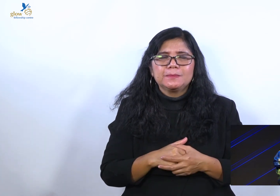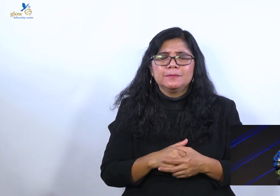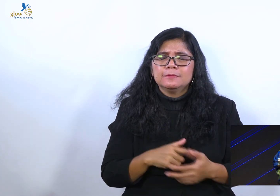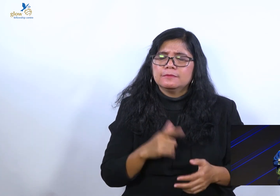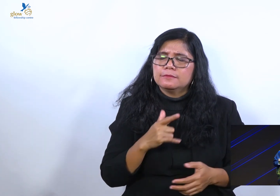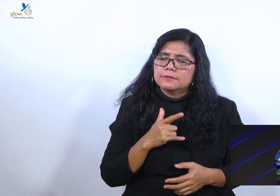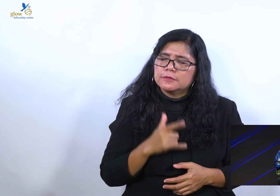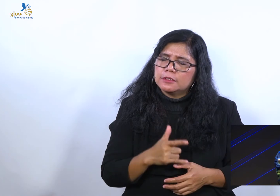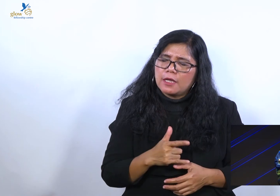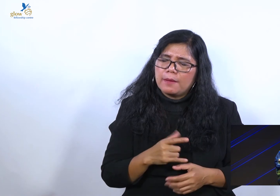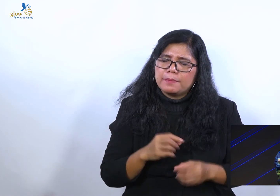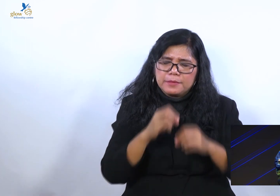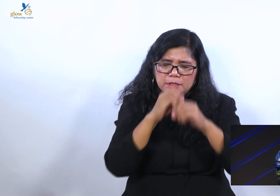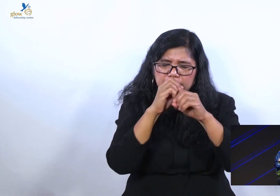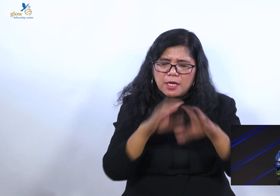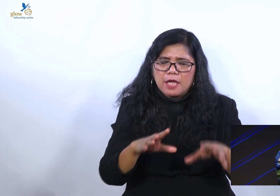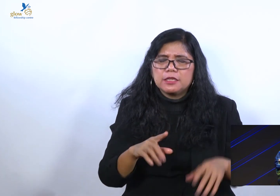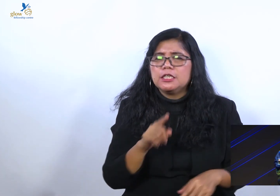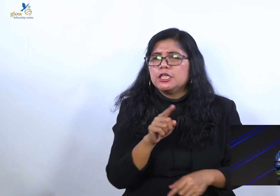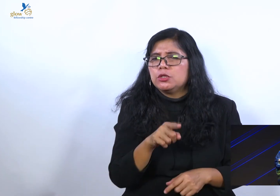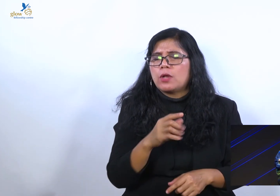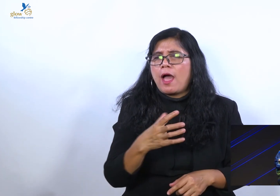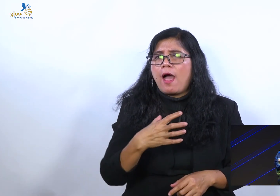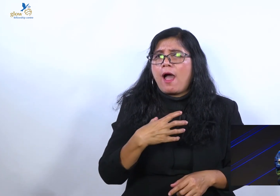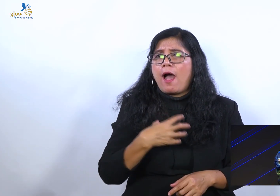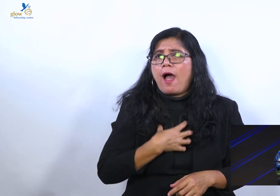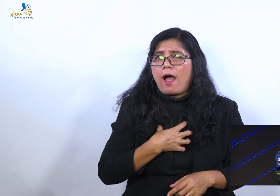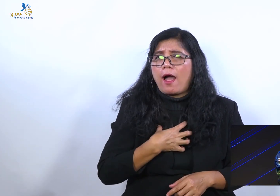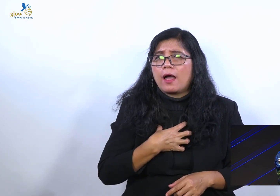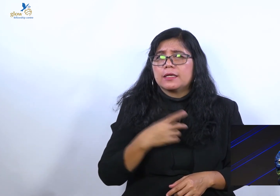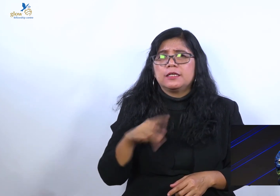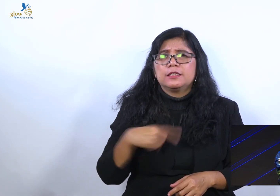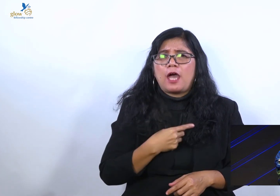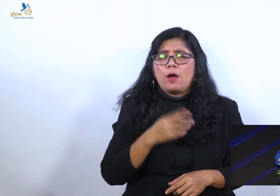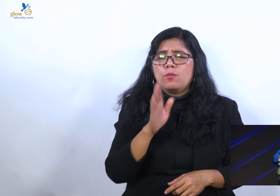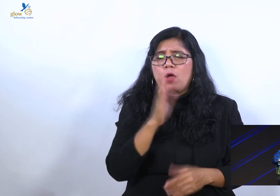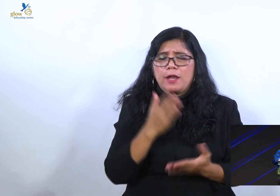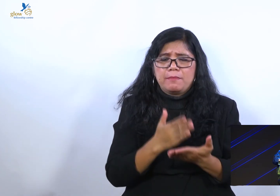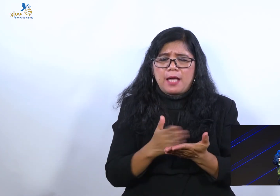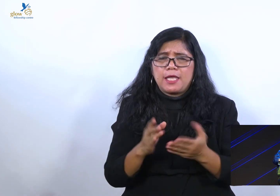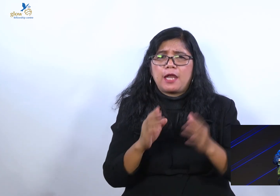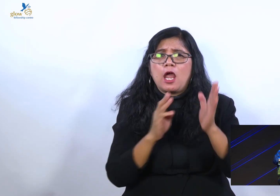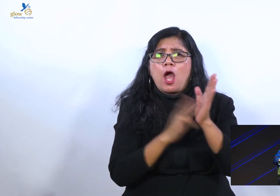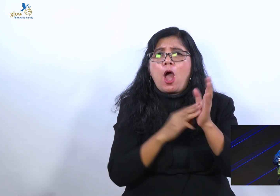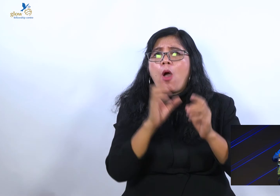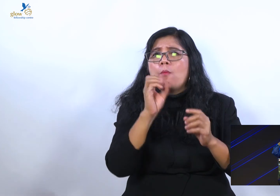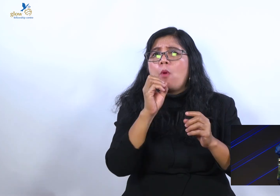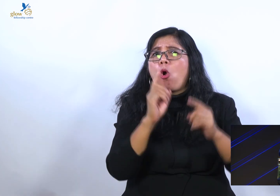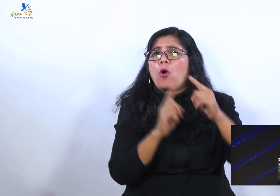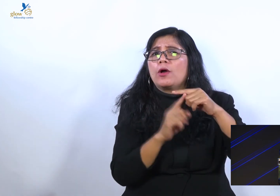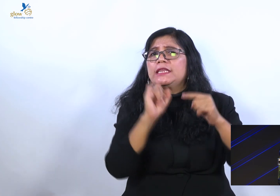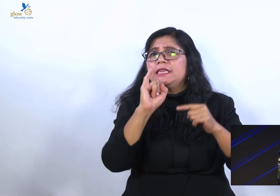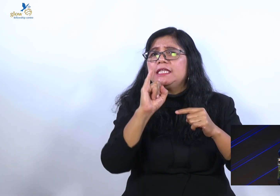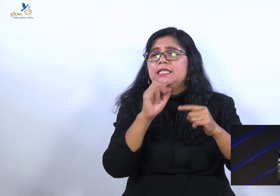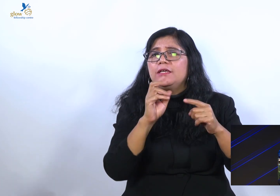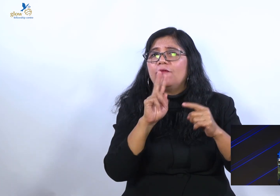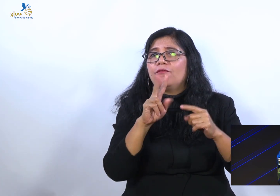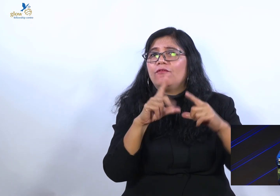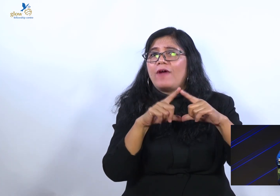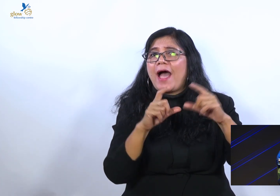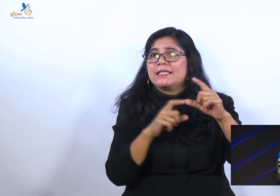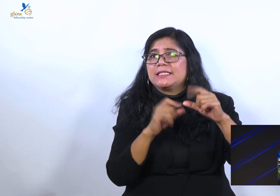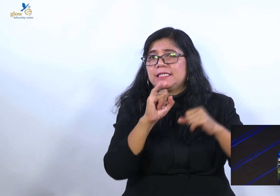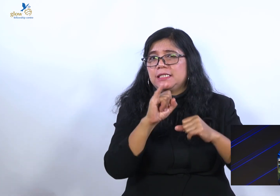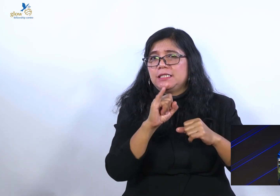Tetapi diberkati itu hak kita. Bukan bagian dari motivasi. Kalau berkat menjadi bagian dari motivasi itu jahat dan